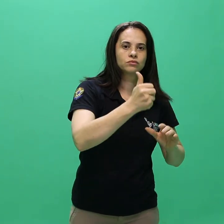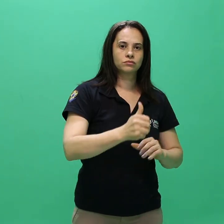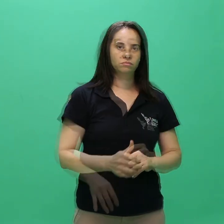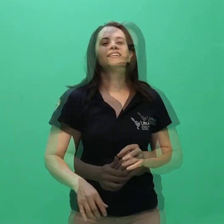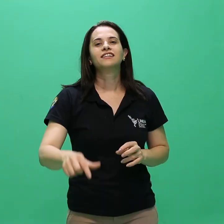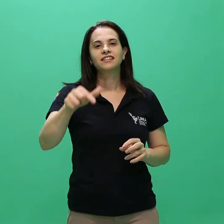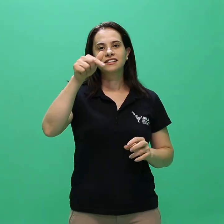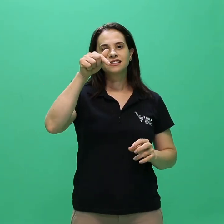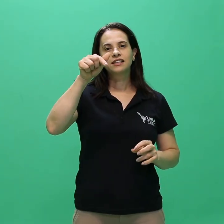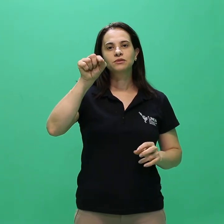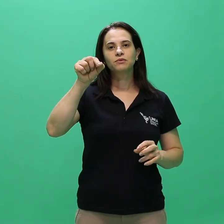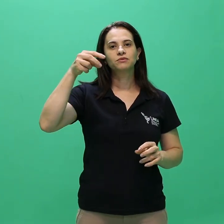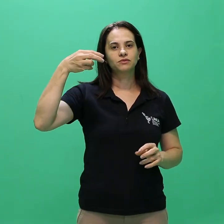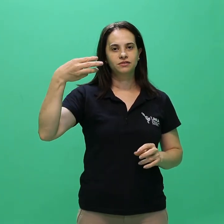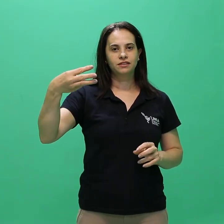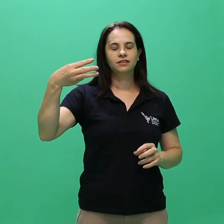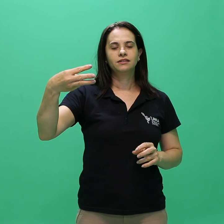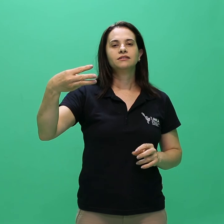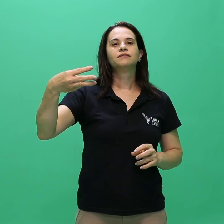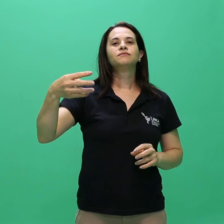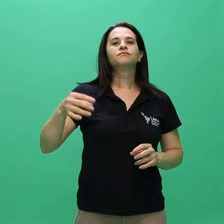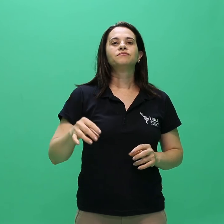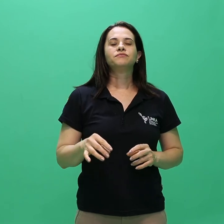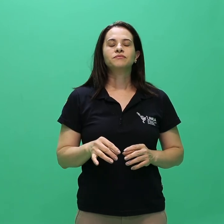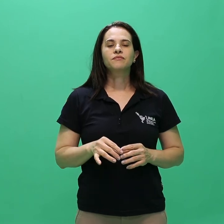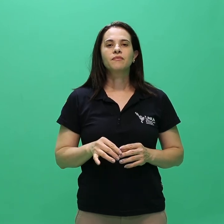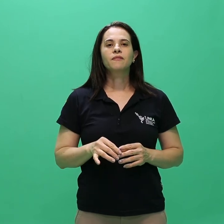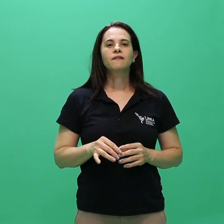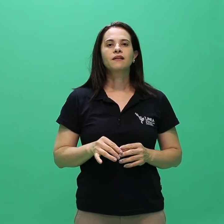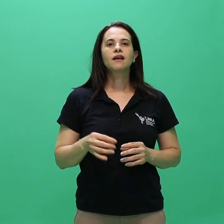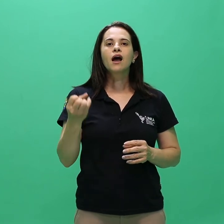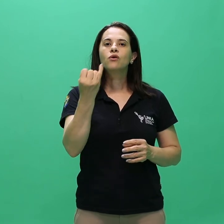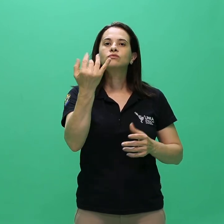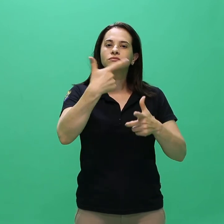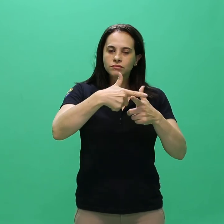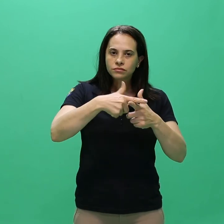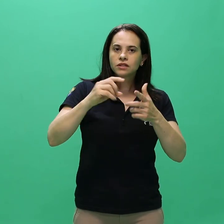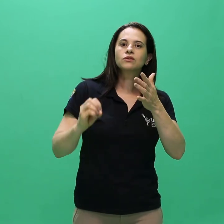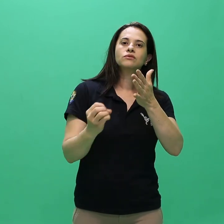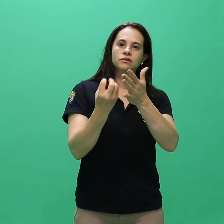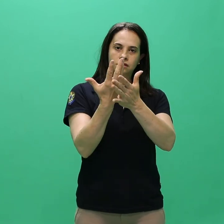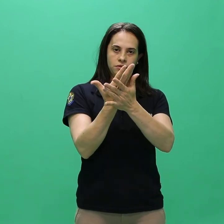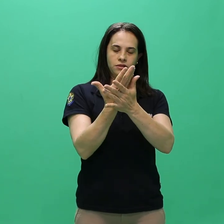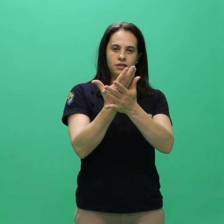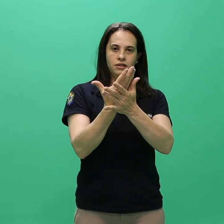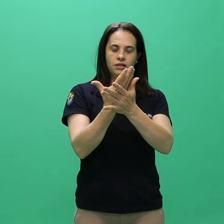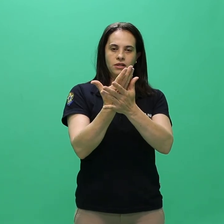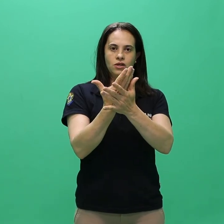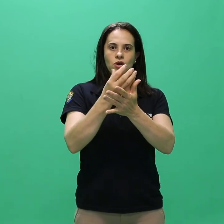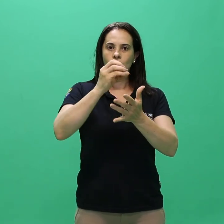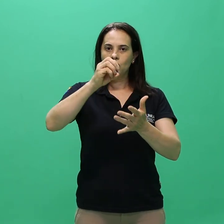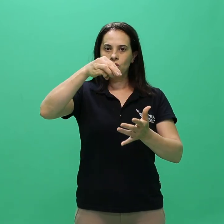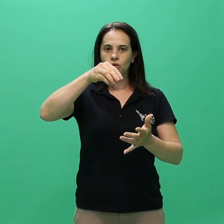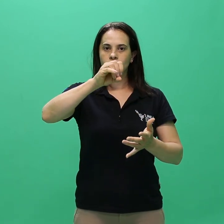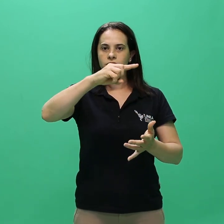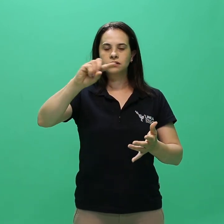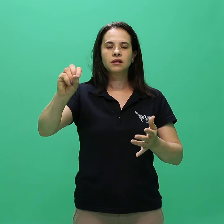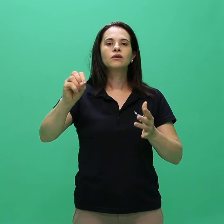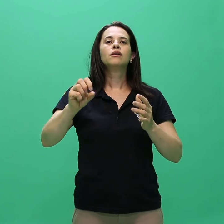7.3 Os casos omissos serão resolvidos pela Pró